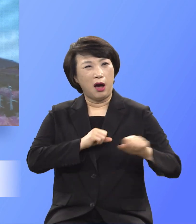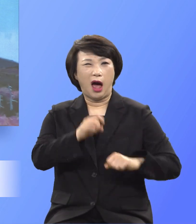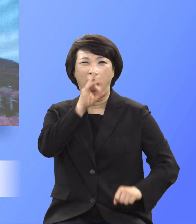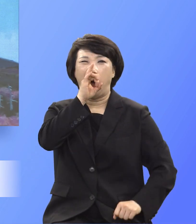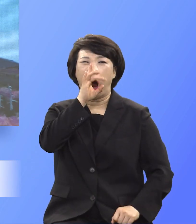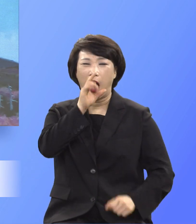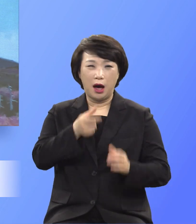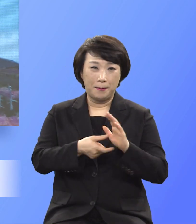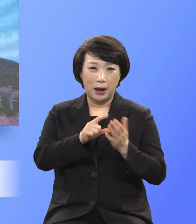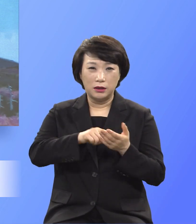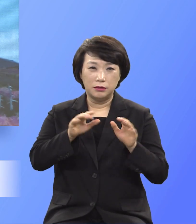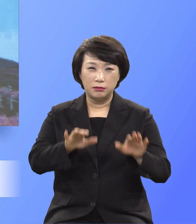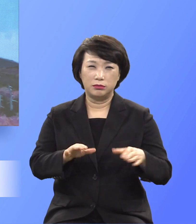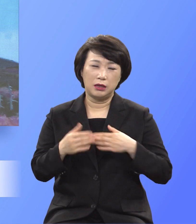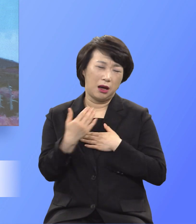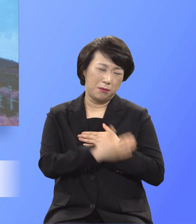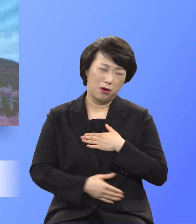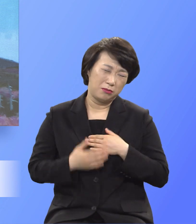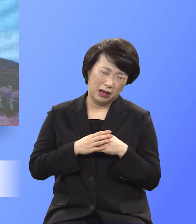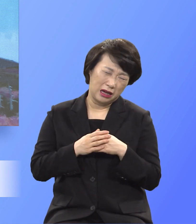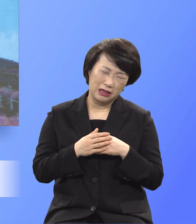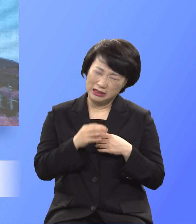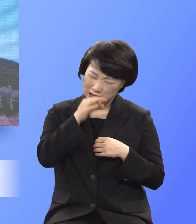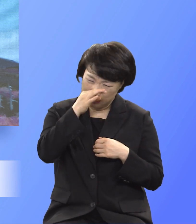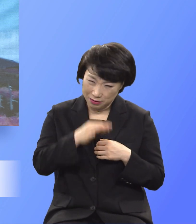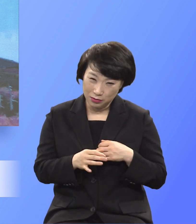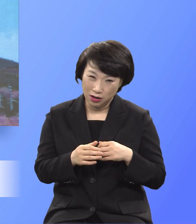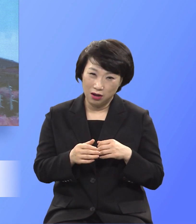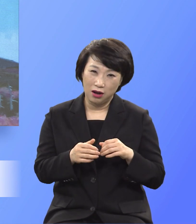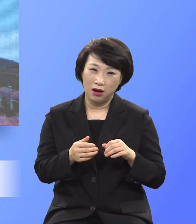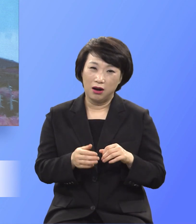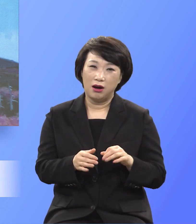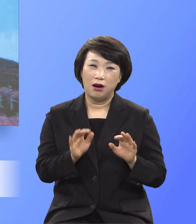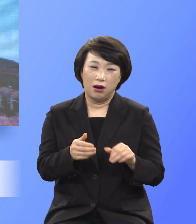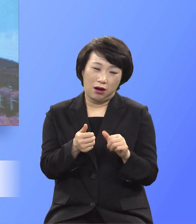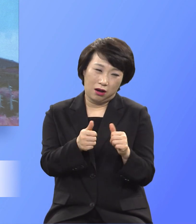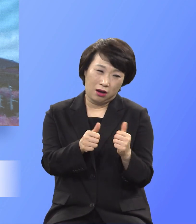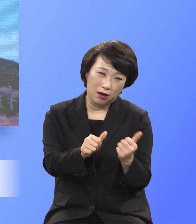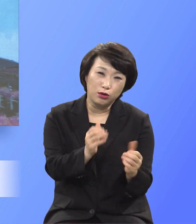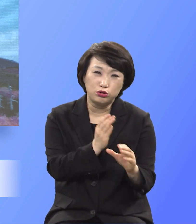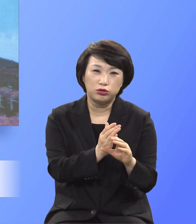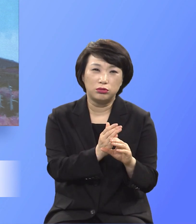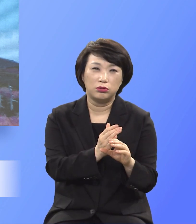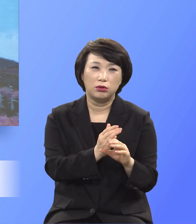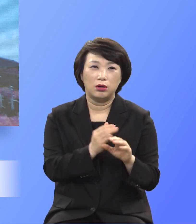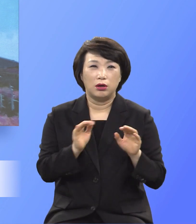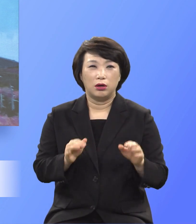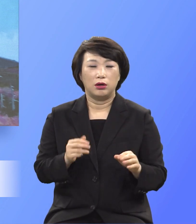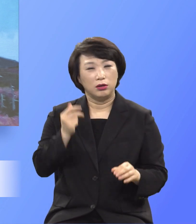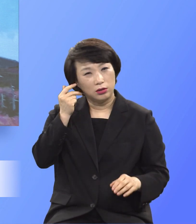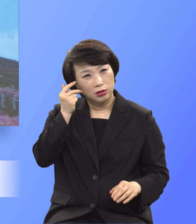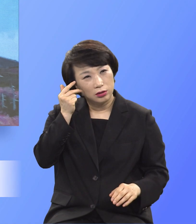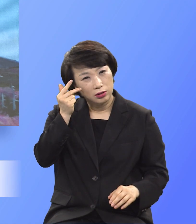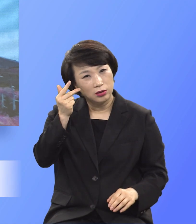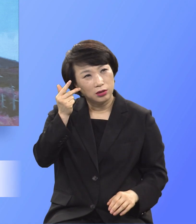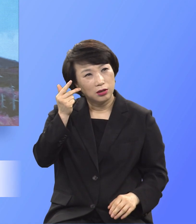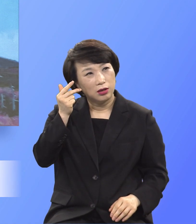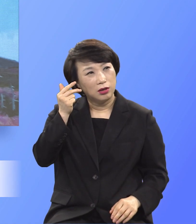이제 죽음에 도달했을 때 한 주 한 주 설교할 때마다